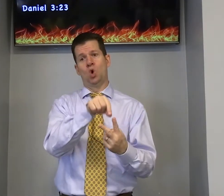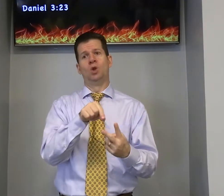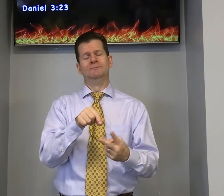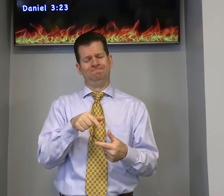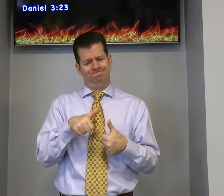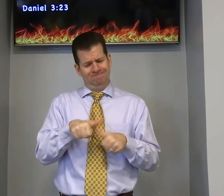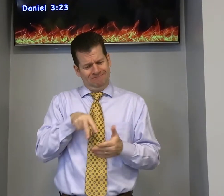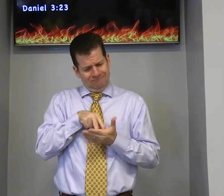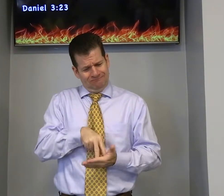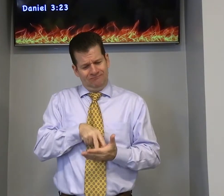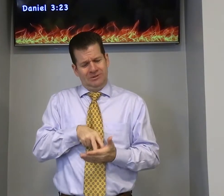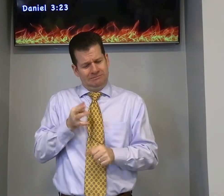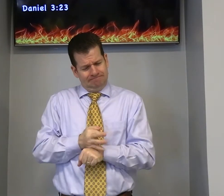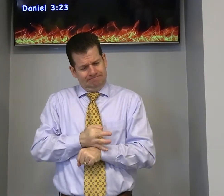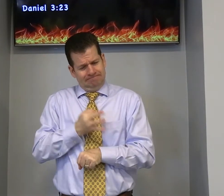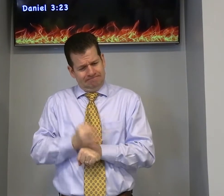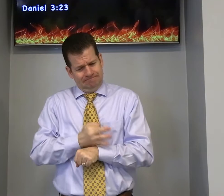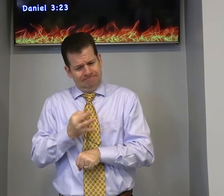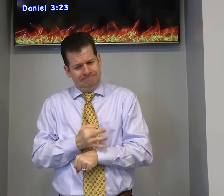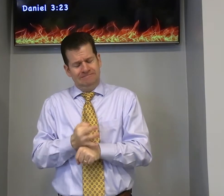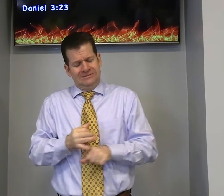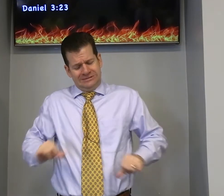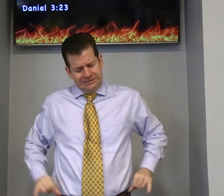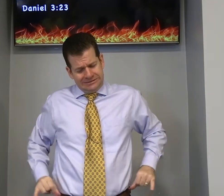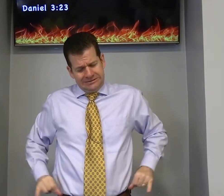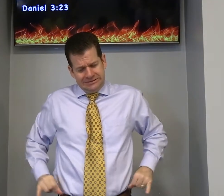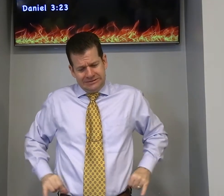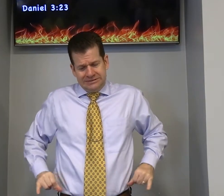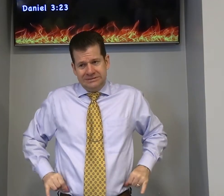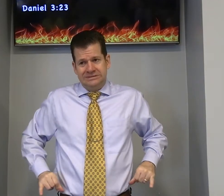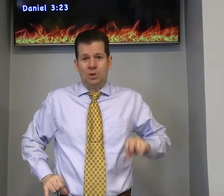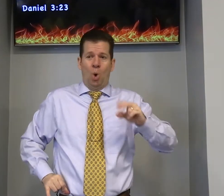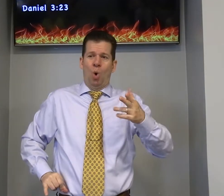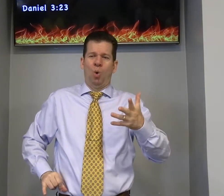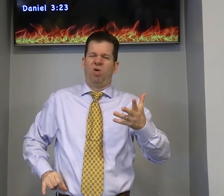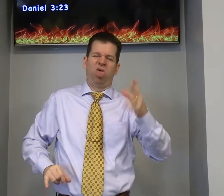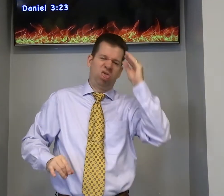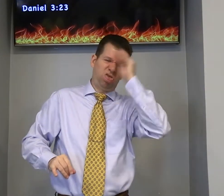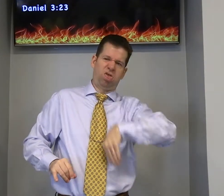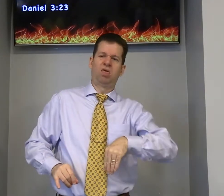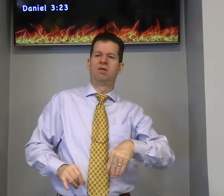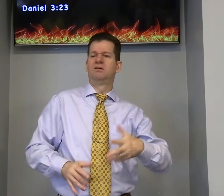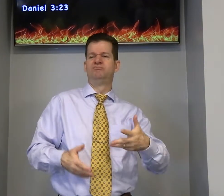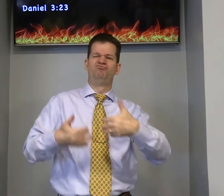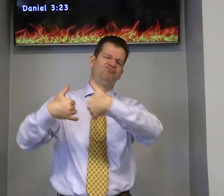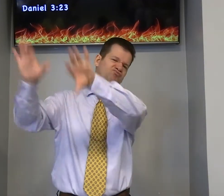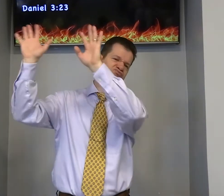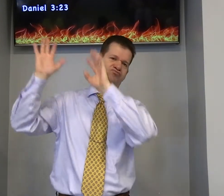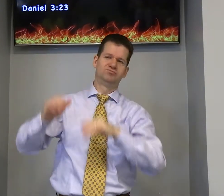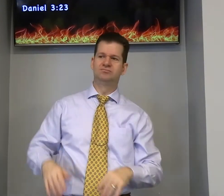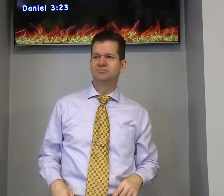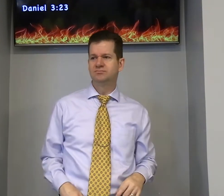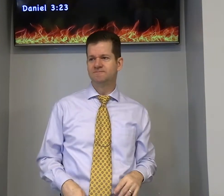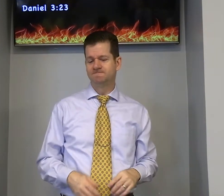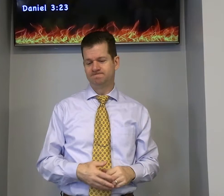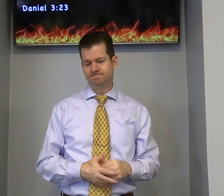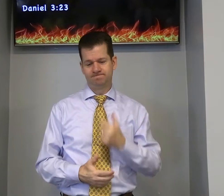pressão você precisa escolher ficar firme aguentar esse sofrimento ou desanimar deixar